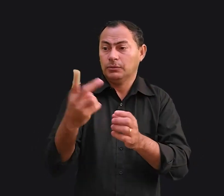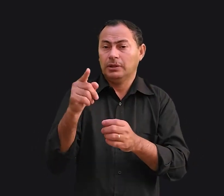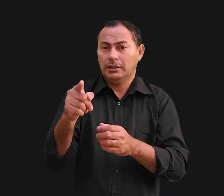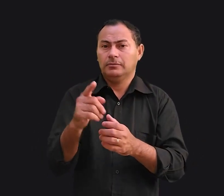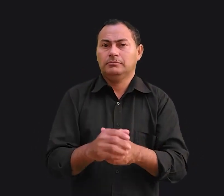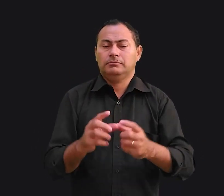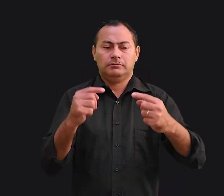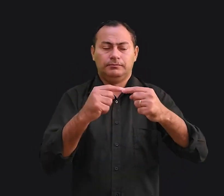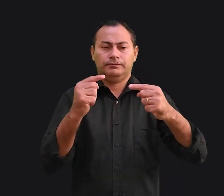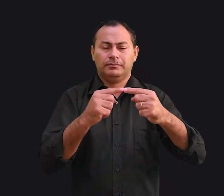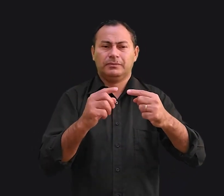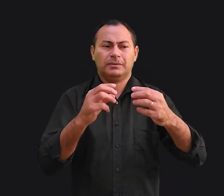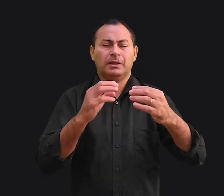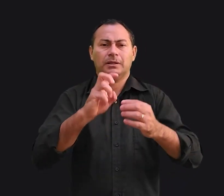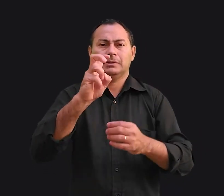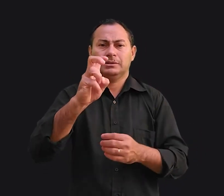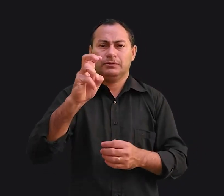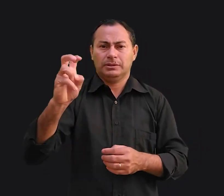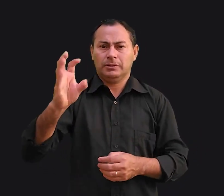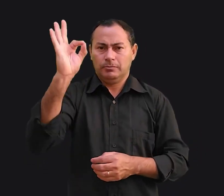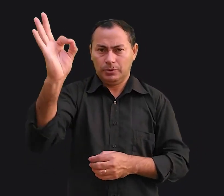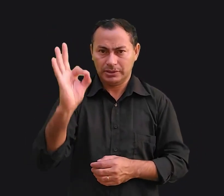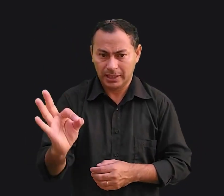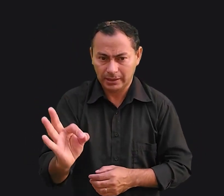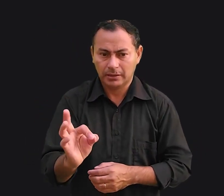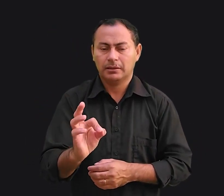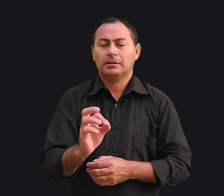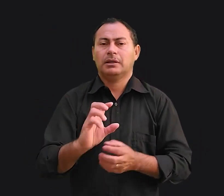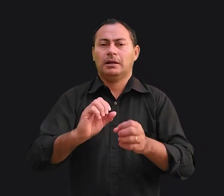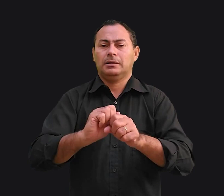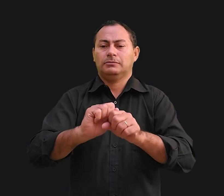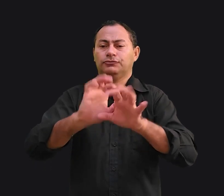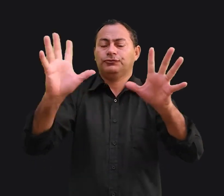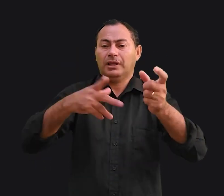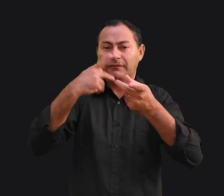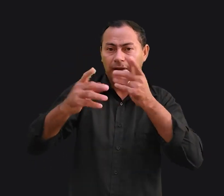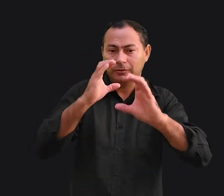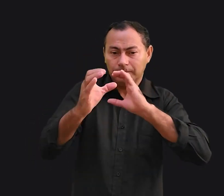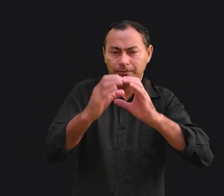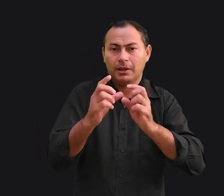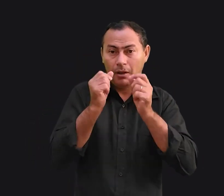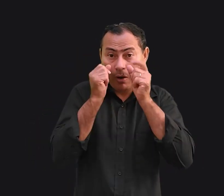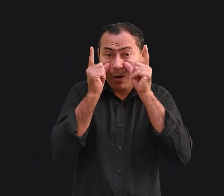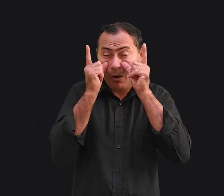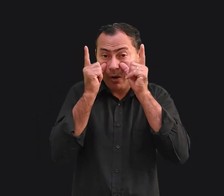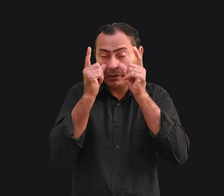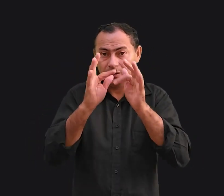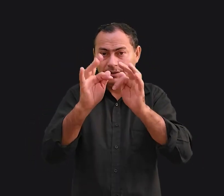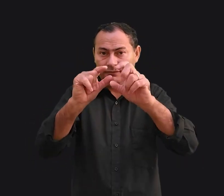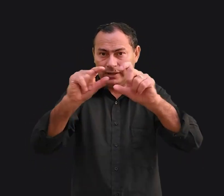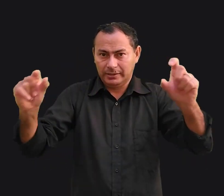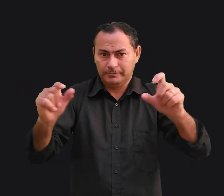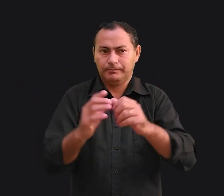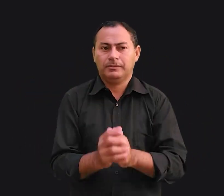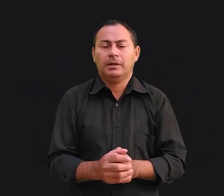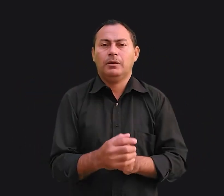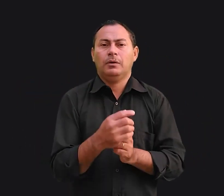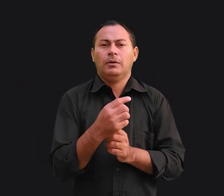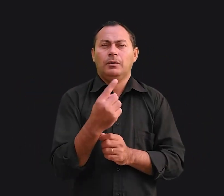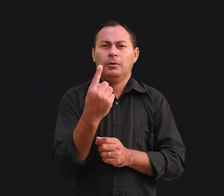ele, corresponde a 55% da declaração. Preste atenção nesta frase. Uma andorinha